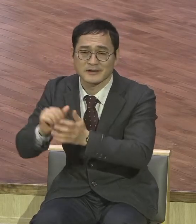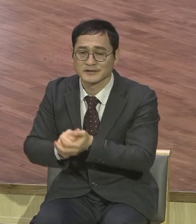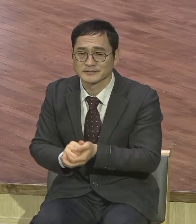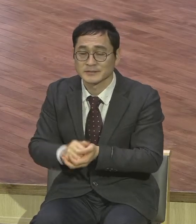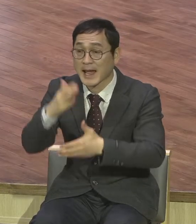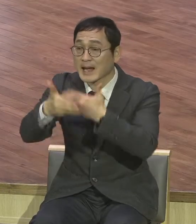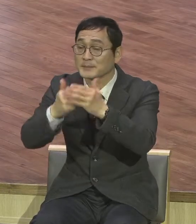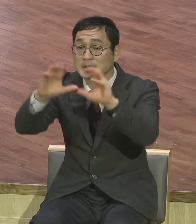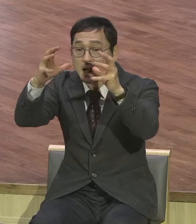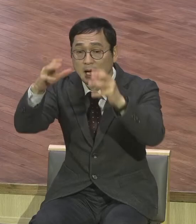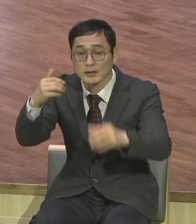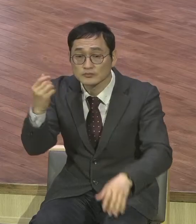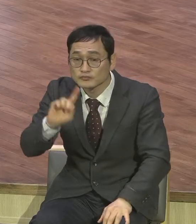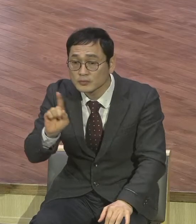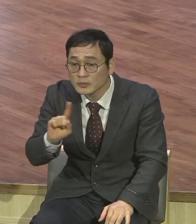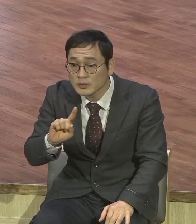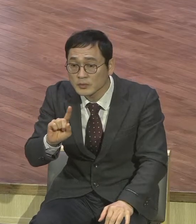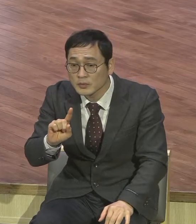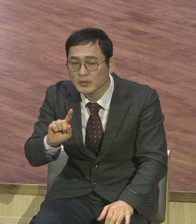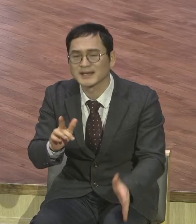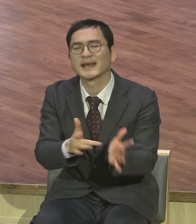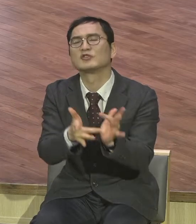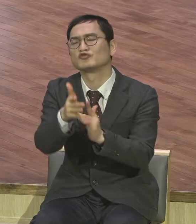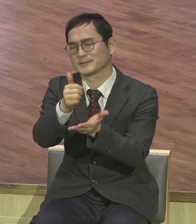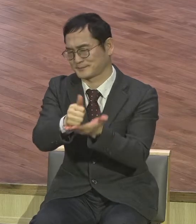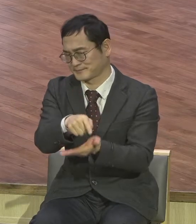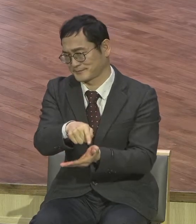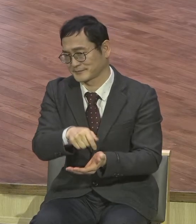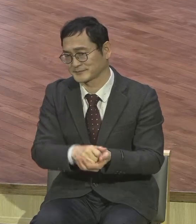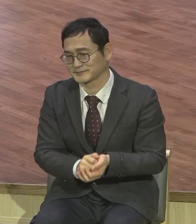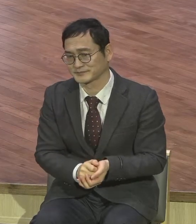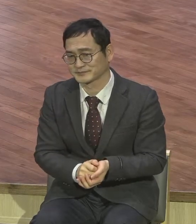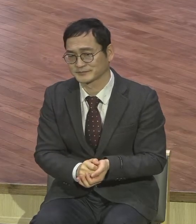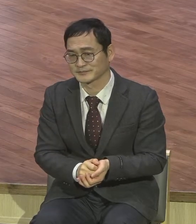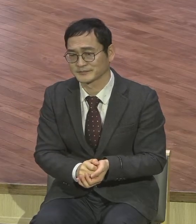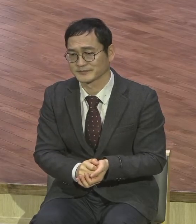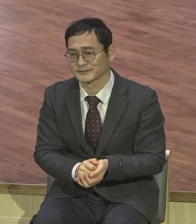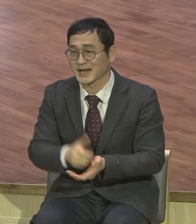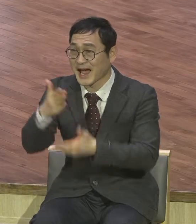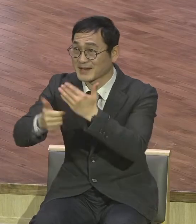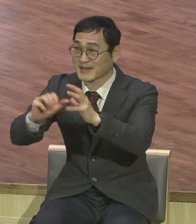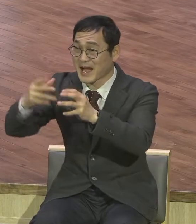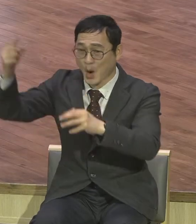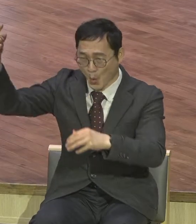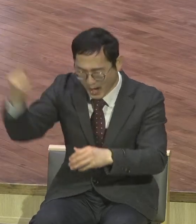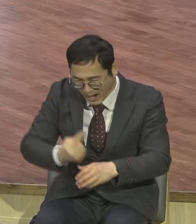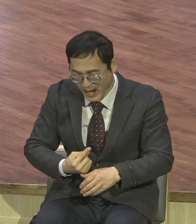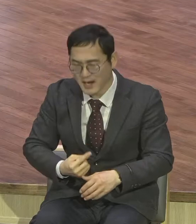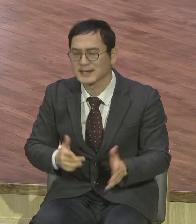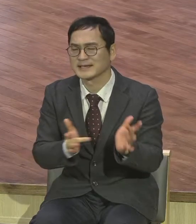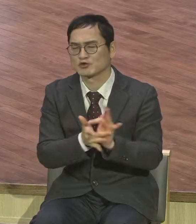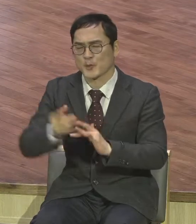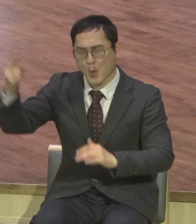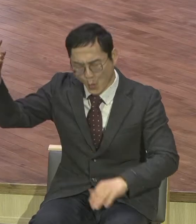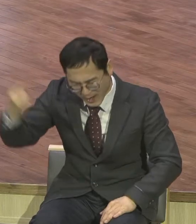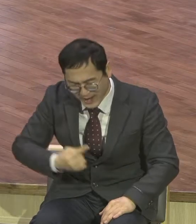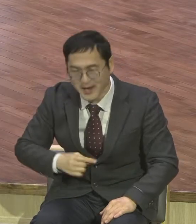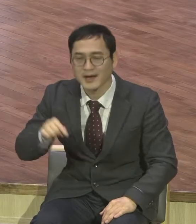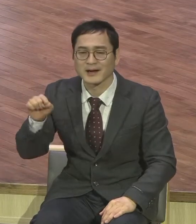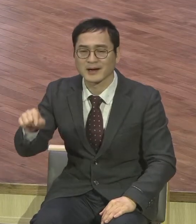예수님이 지금 오신다 인류 구원하라 메시아가 오신다 그러니까 회개하라라고 외치고 있었습니다.